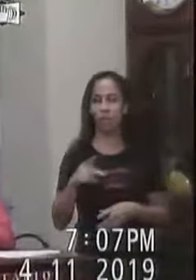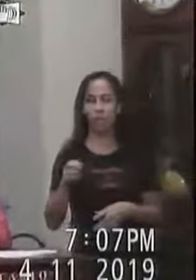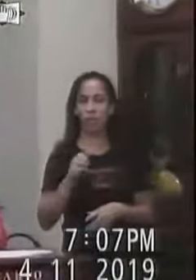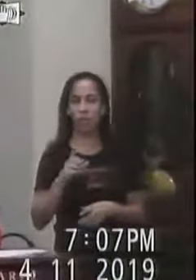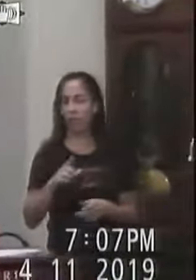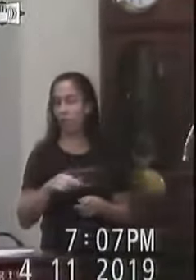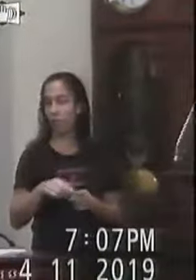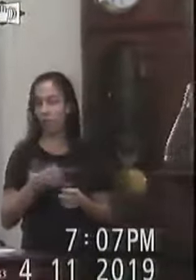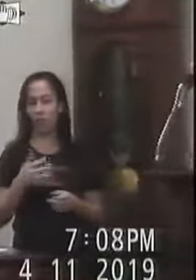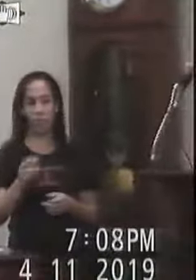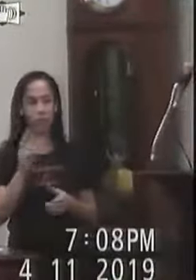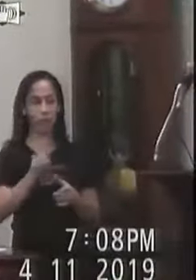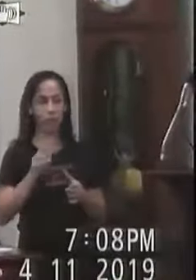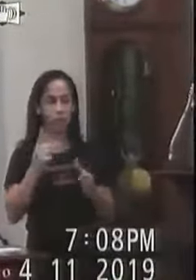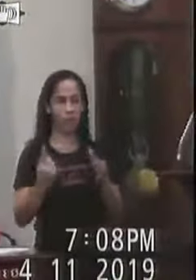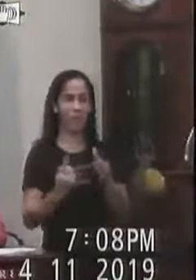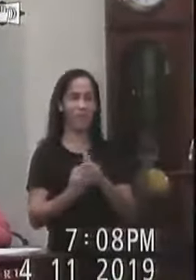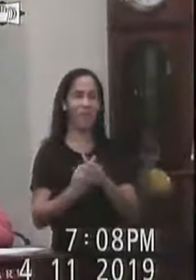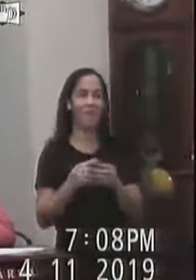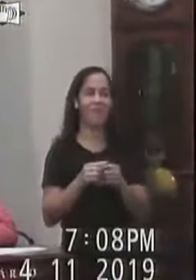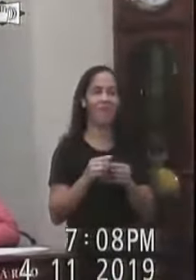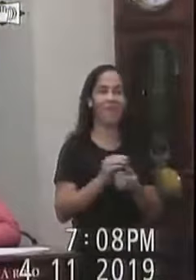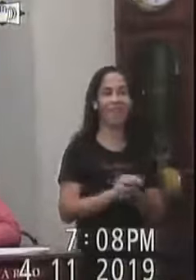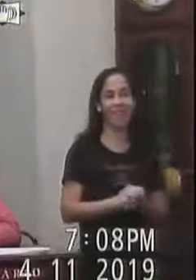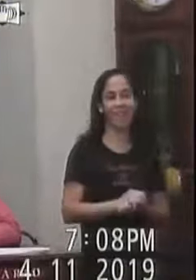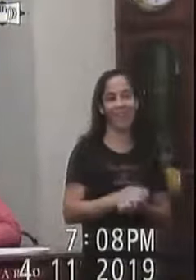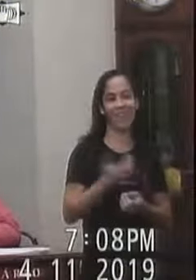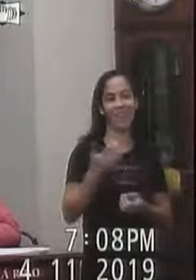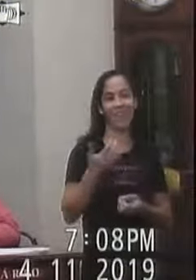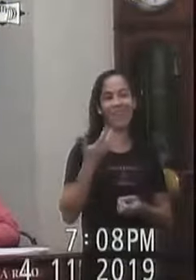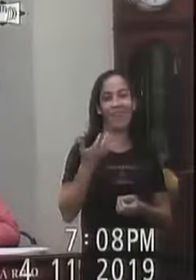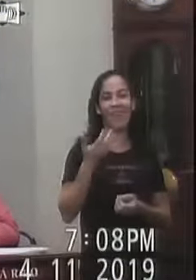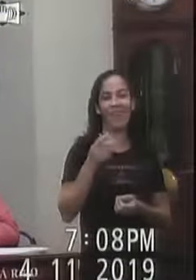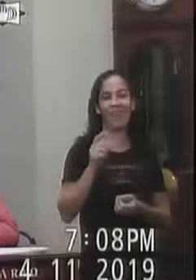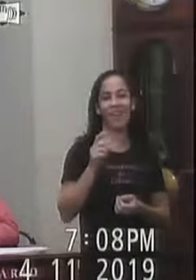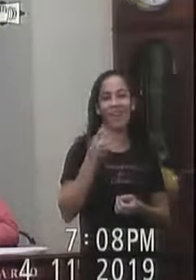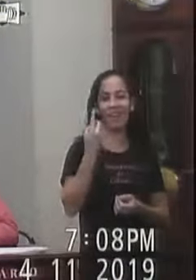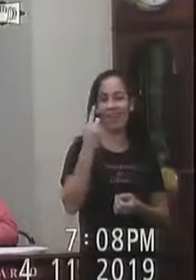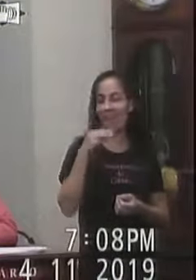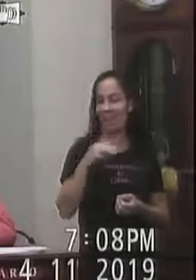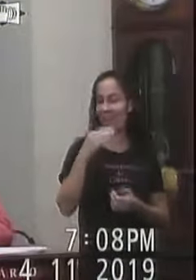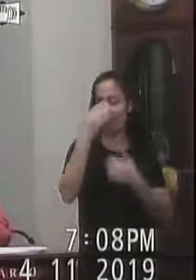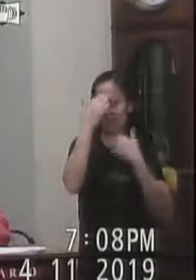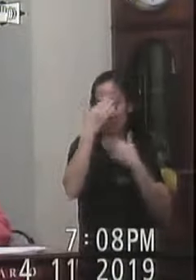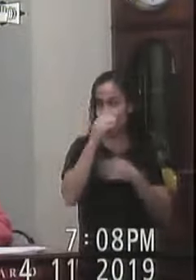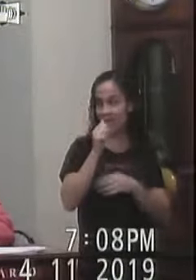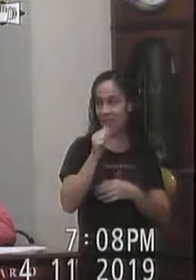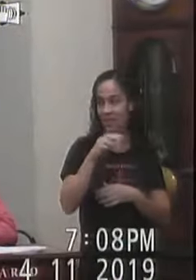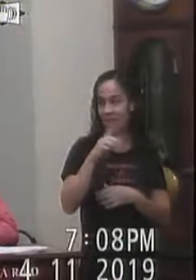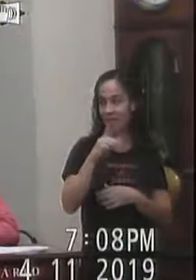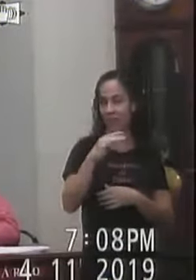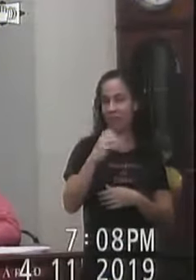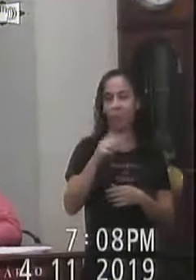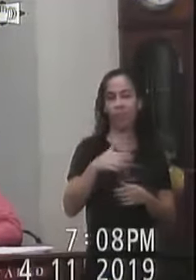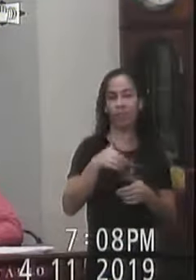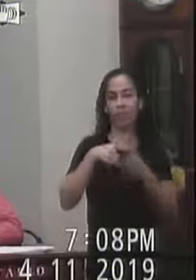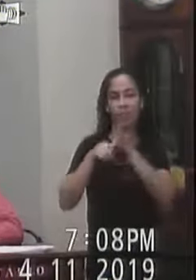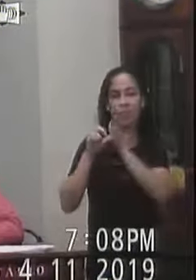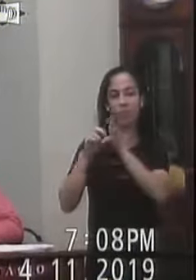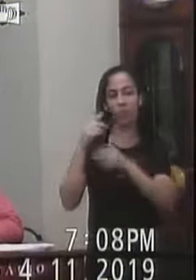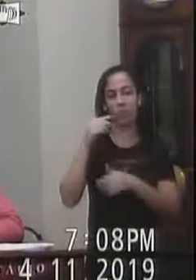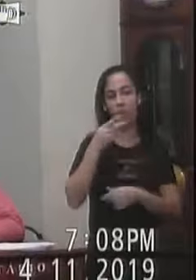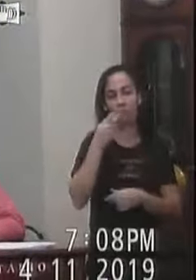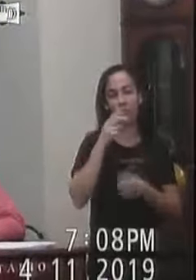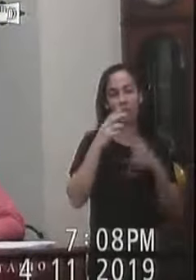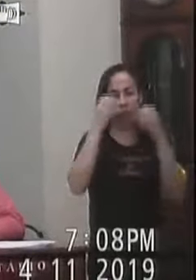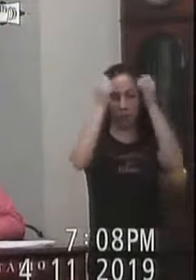Presidente Hoje eu não vou usar A tribuna não Eu quero Só Em menos de um minuto Agradecer Pela audiência pública De ontem Sobre